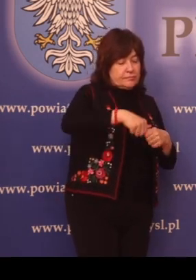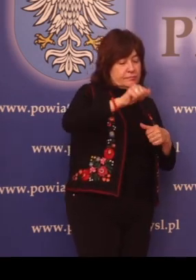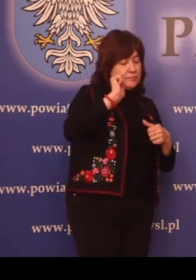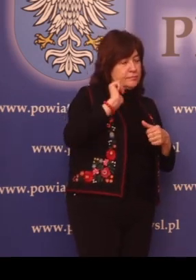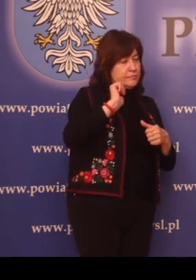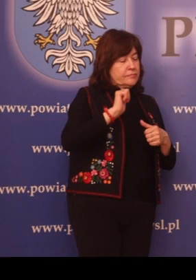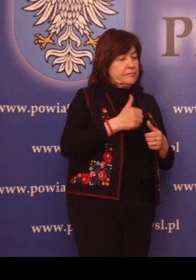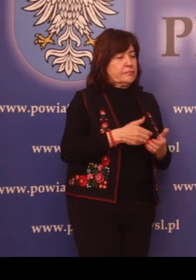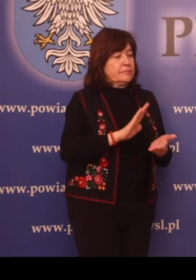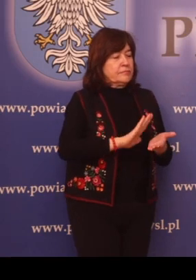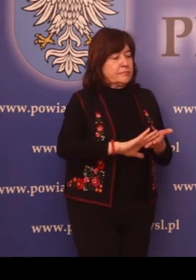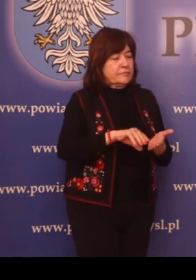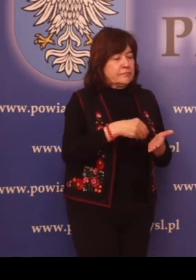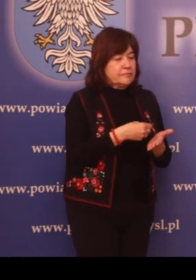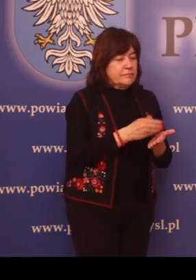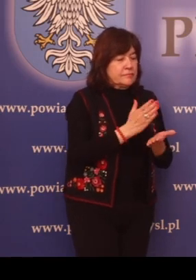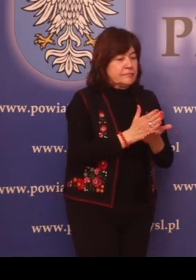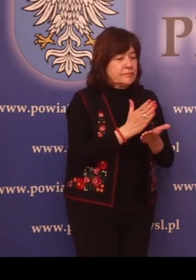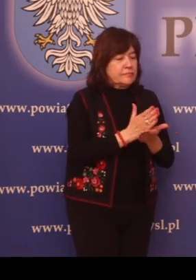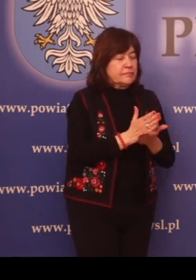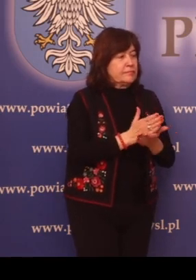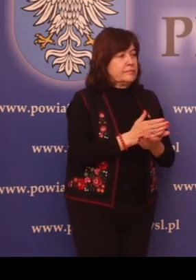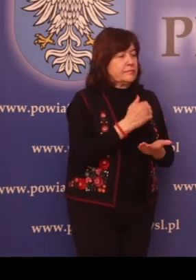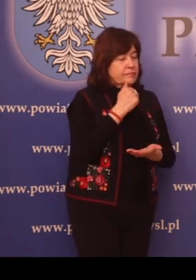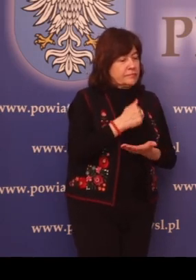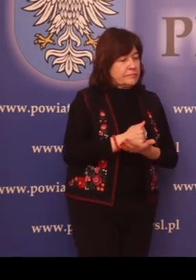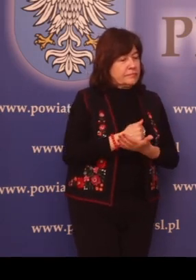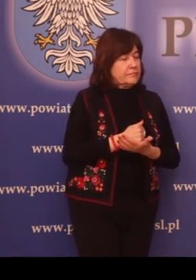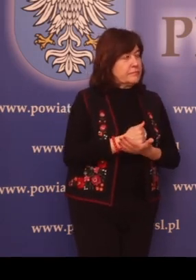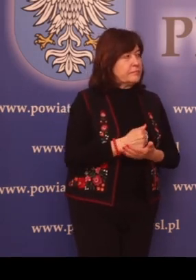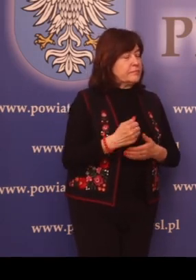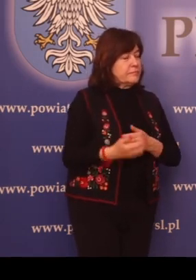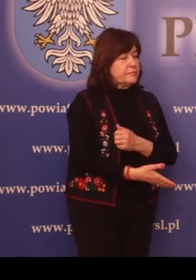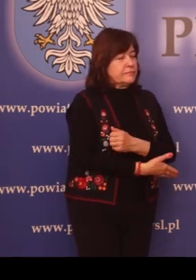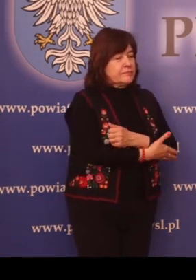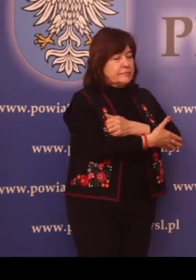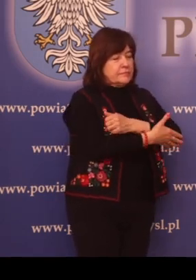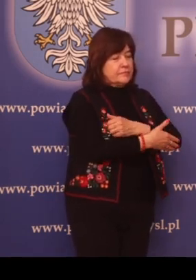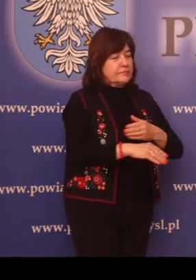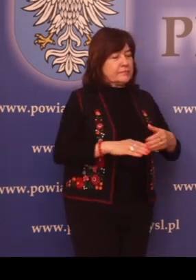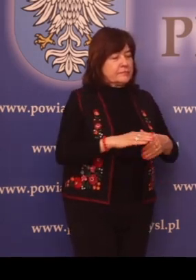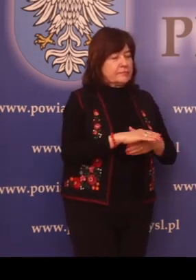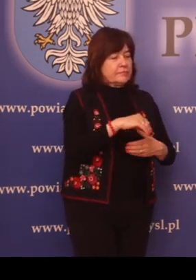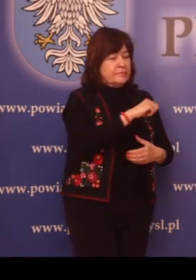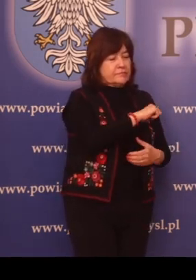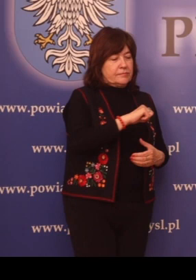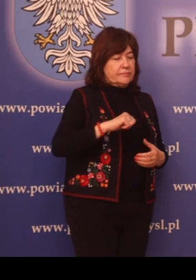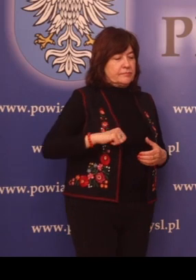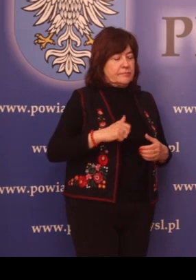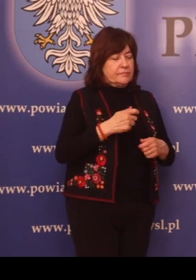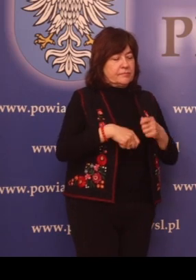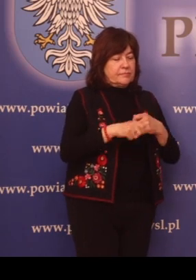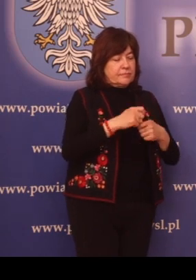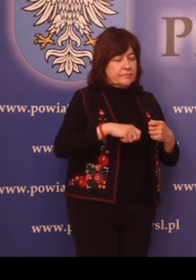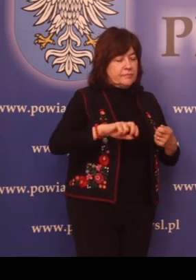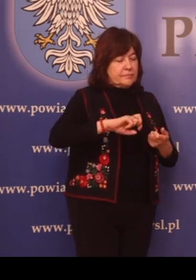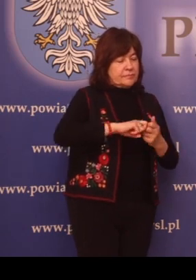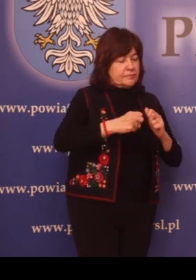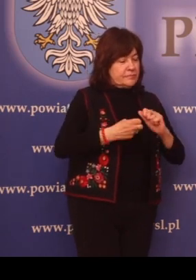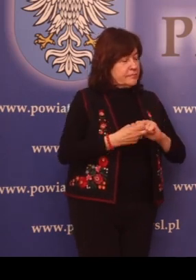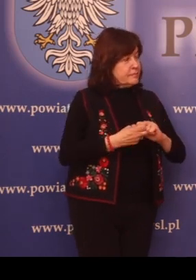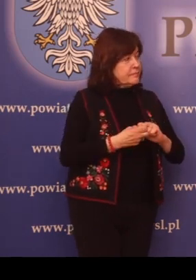Nieodpłatna pomoc prawna. Wsparcie w samodzielnym w rozwiązywaniu problemu.